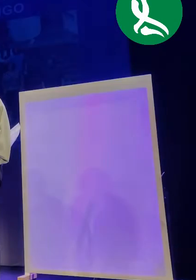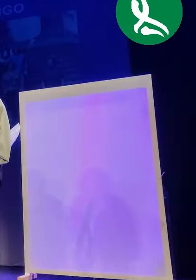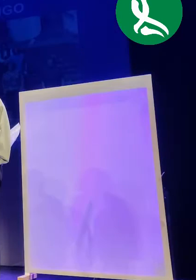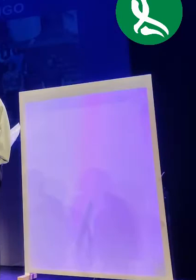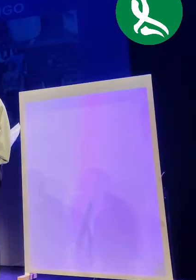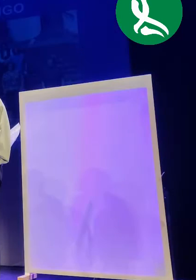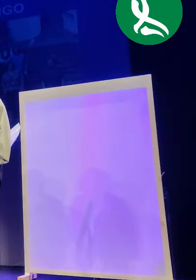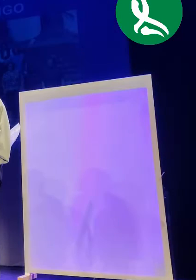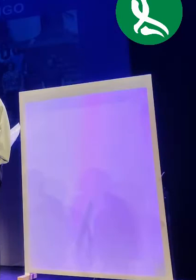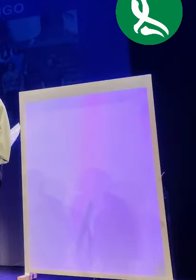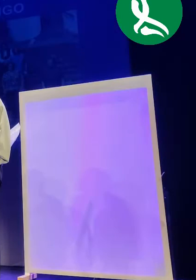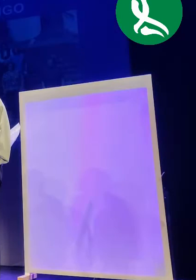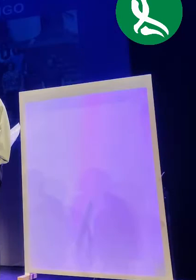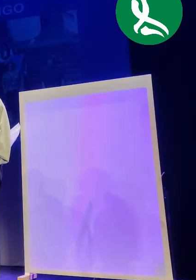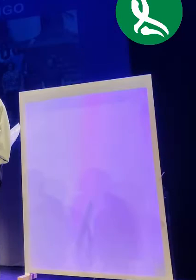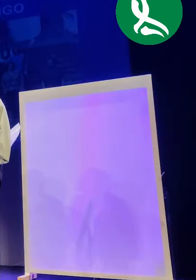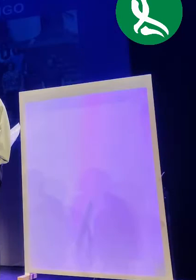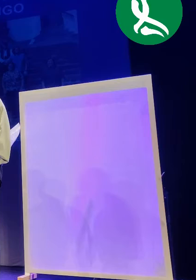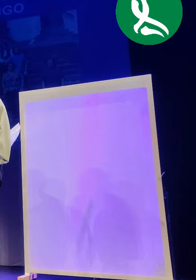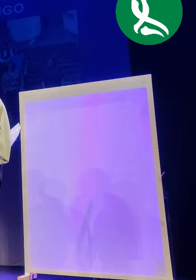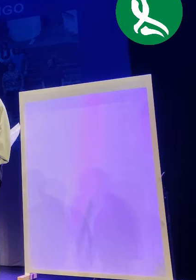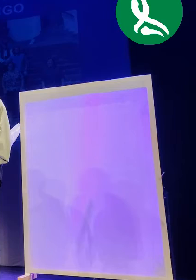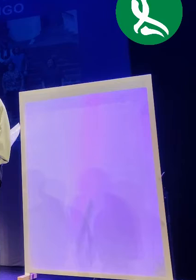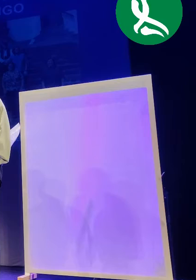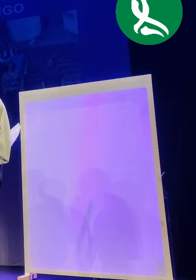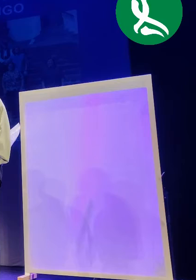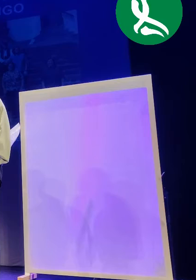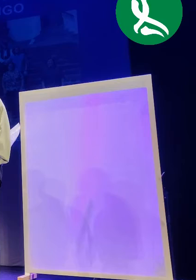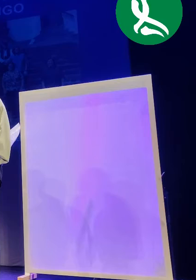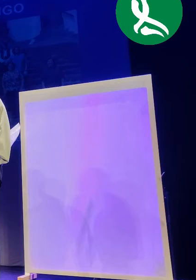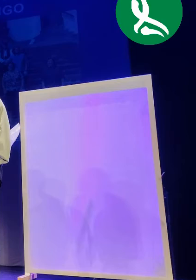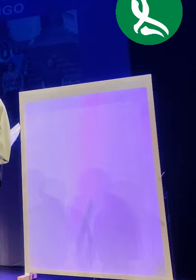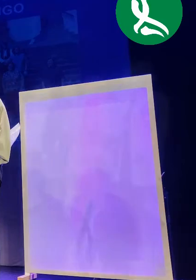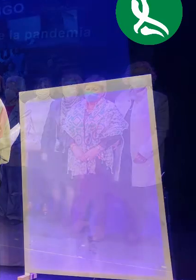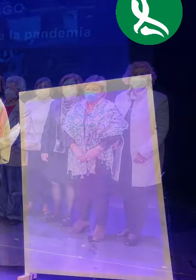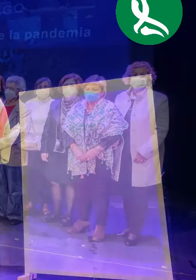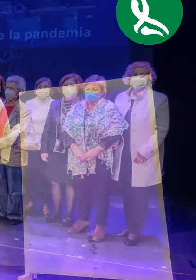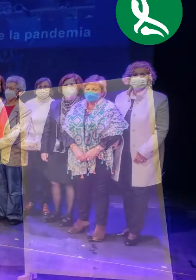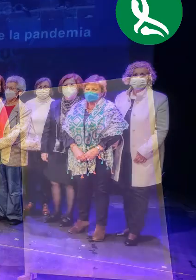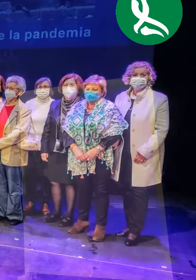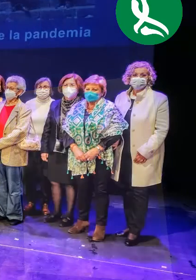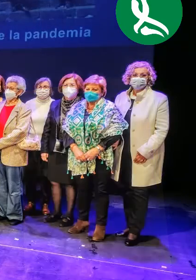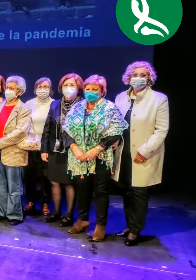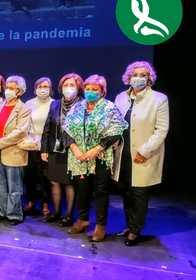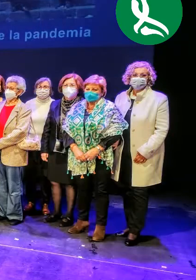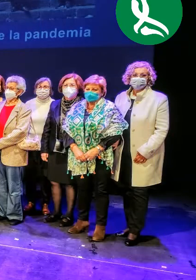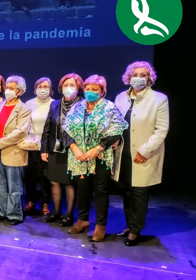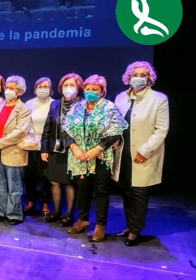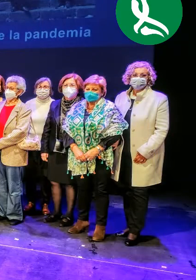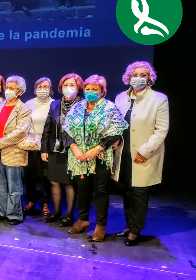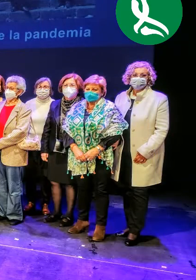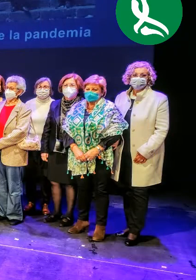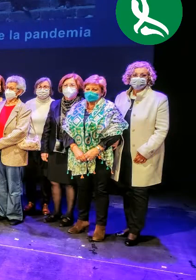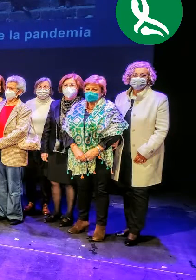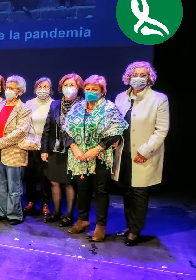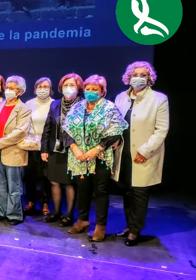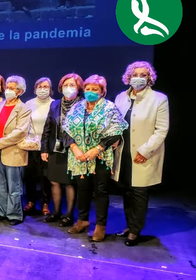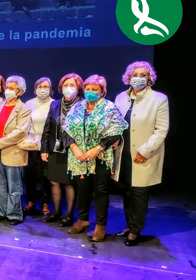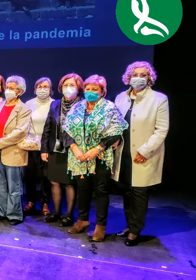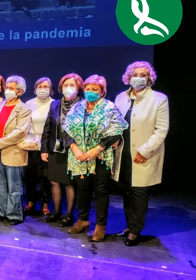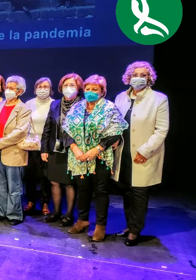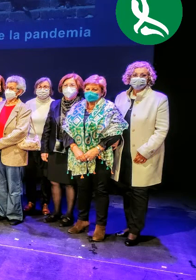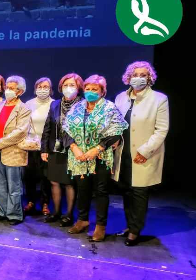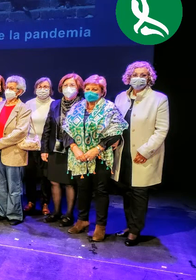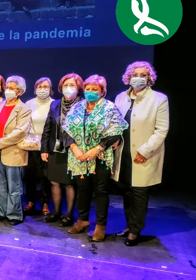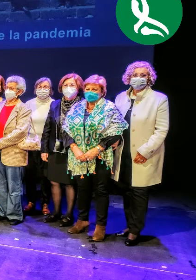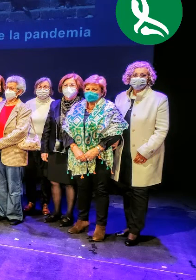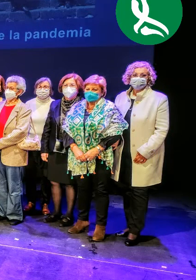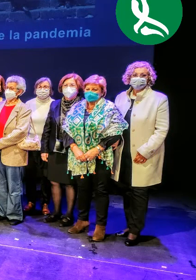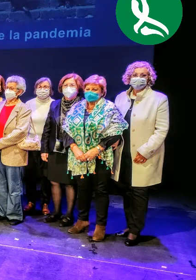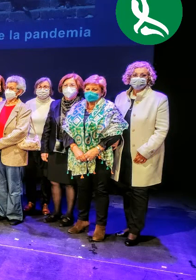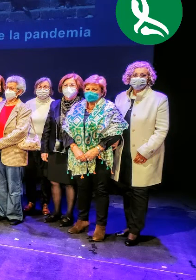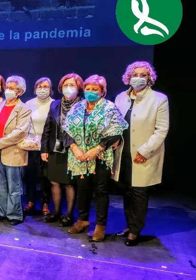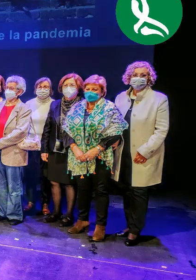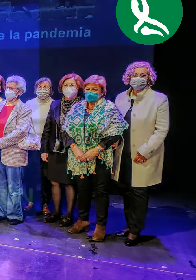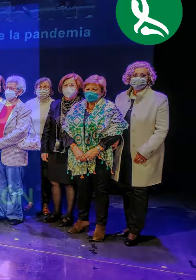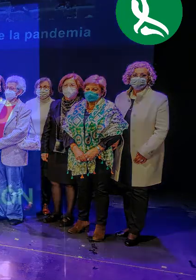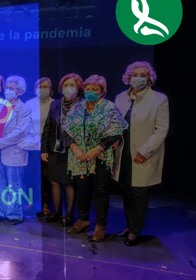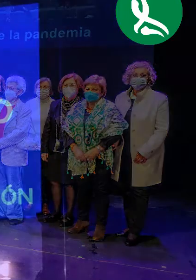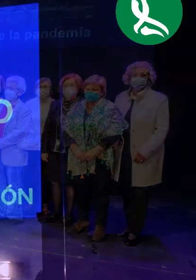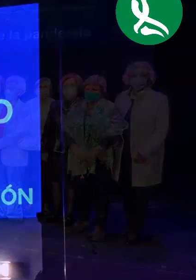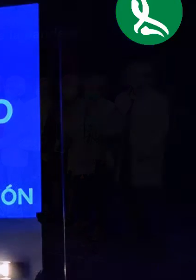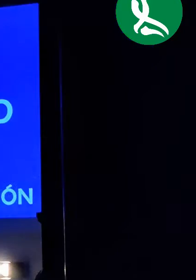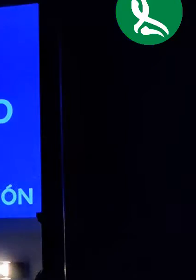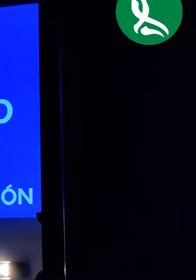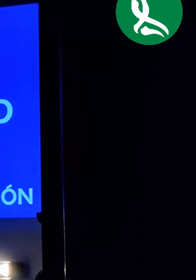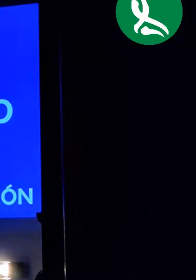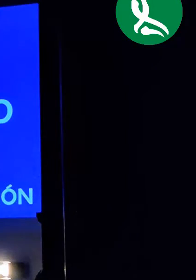parte de la mano, pero también a Ollani, a Leti, a Joshua, a Fran, a Félix con su momento que gane a Guarantza.